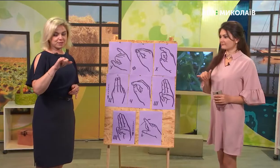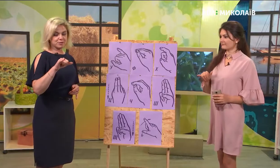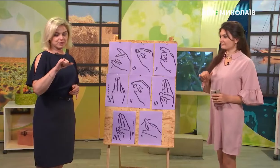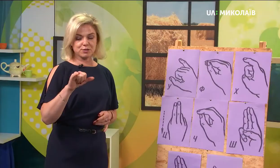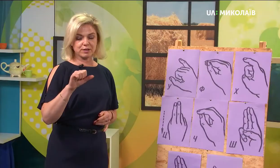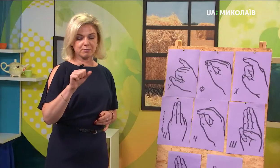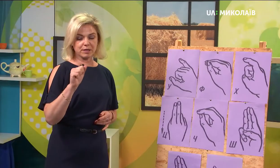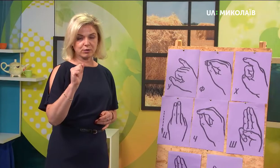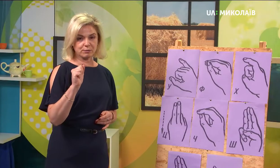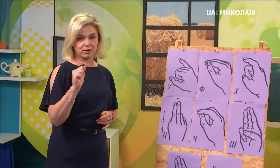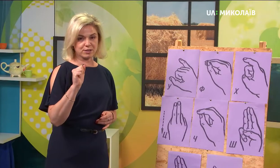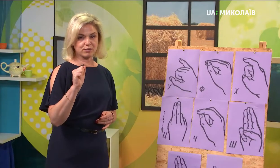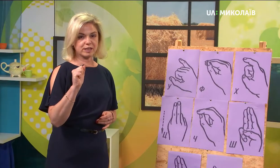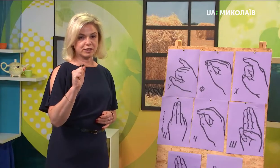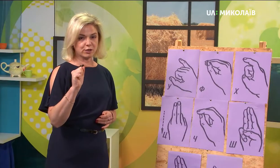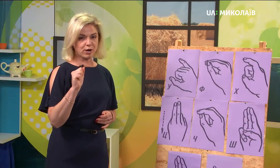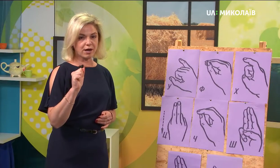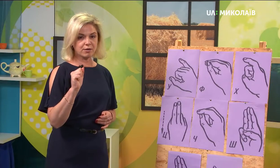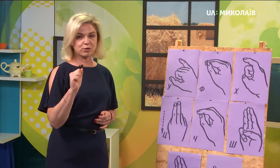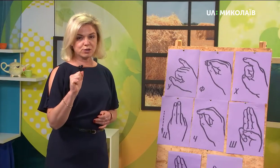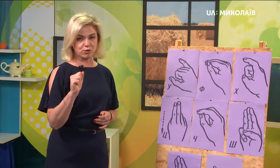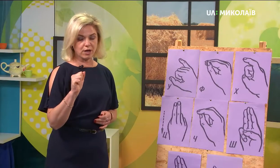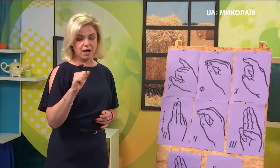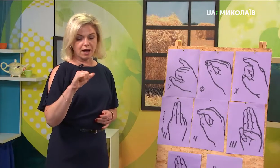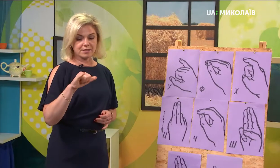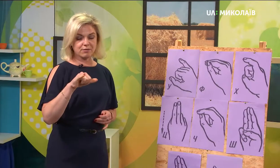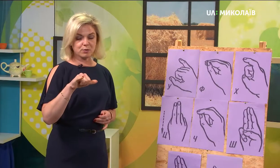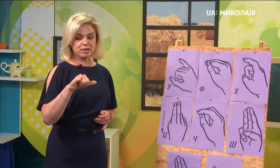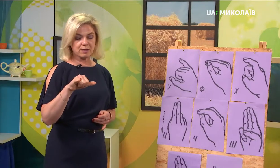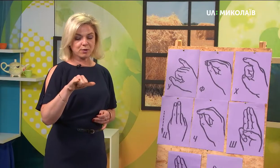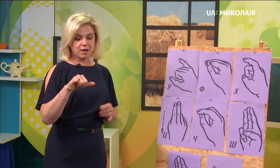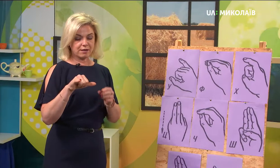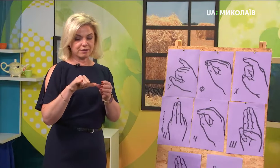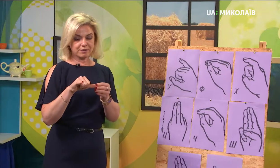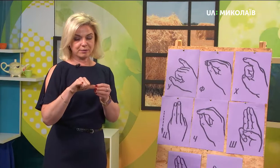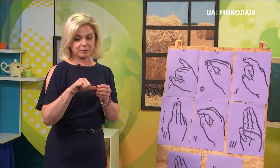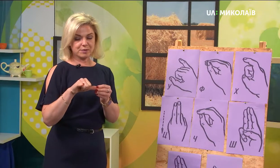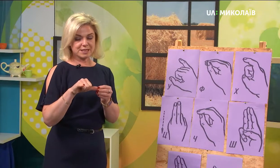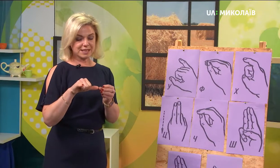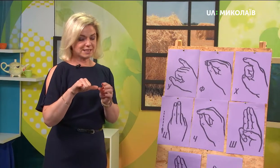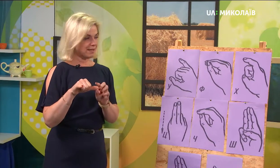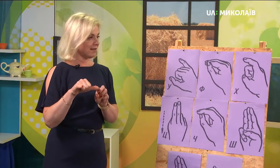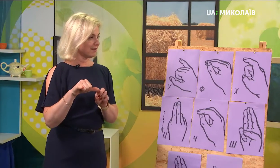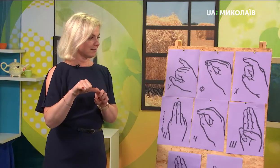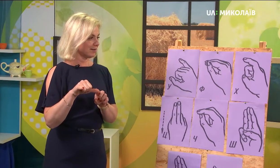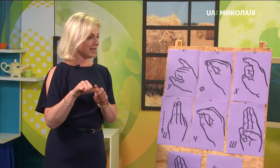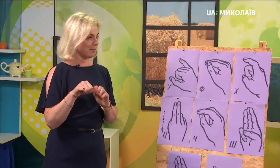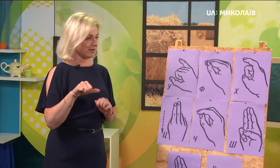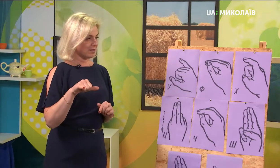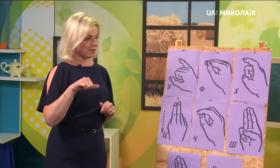комбінацією, так ми коли показували літеру А, кулачок. А це випускаємо мізинець і великий палець. І